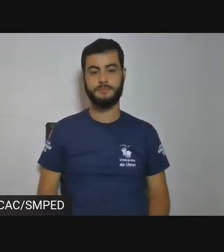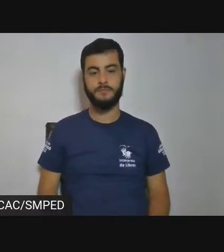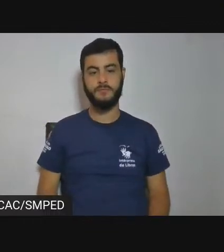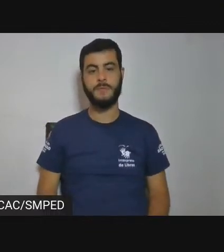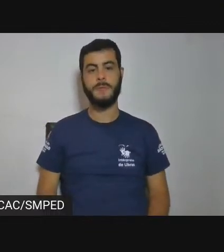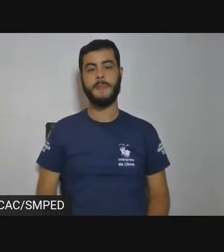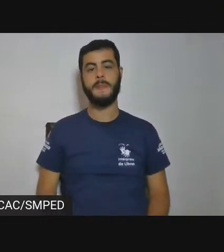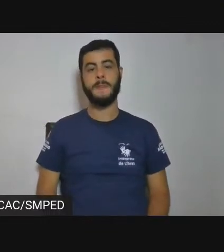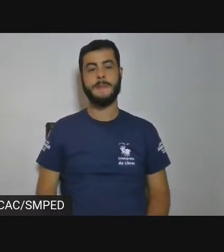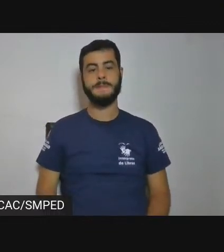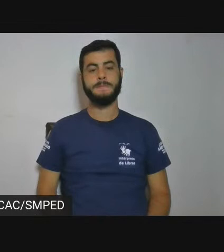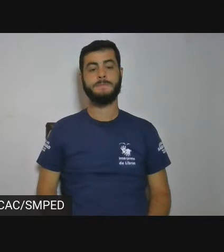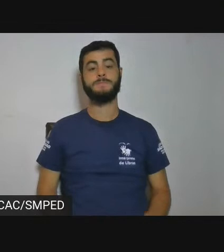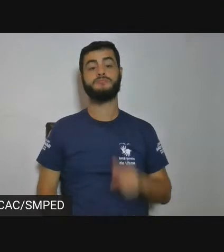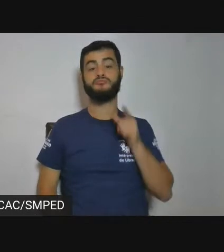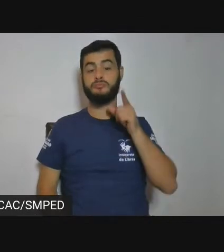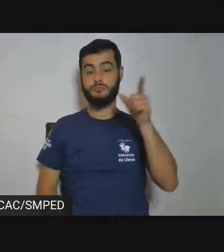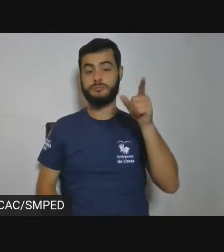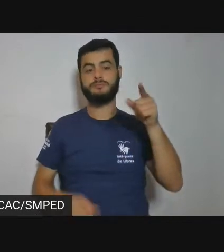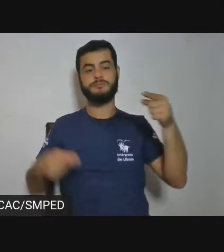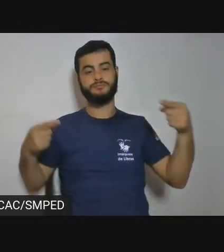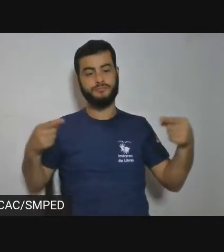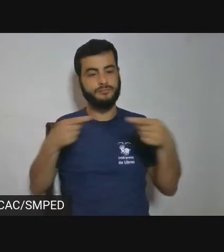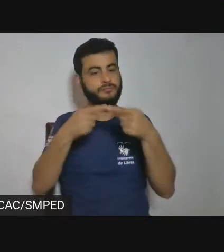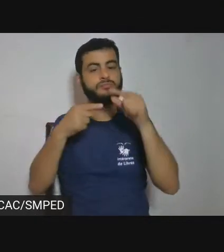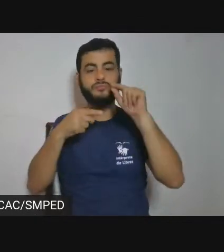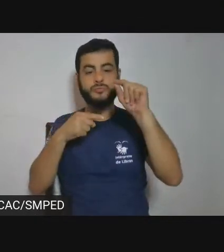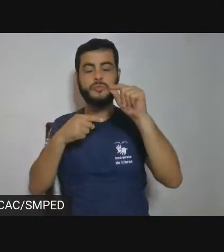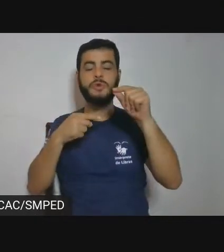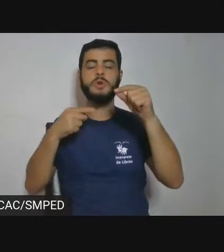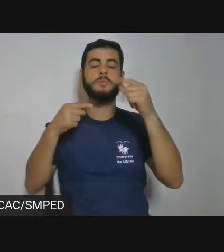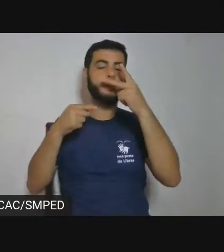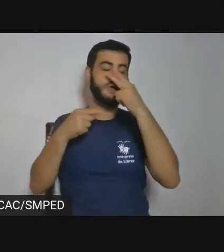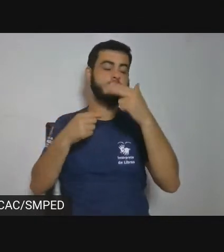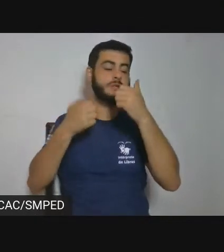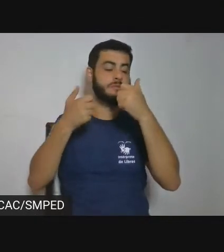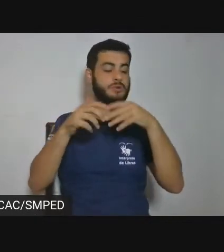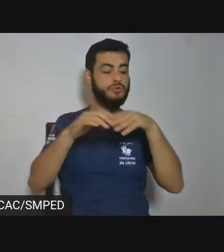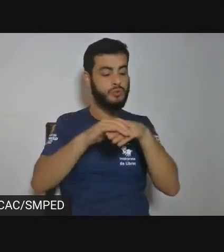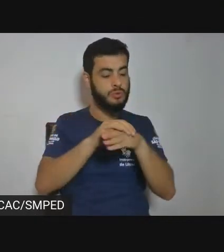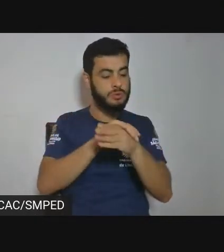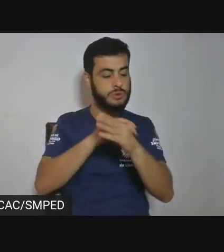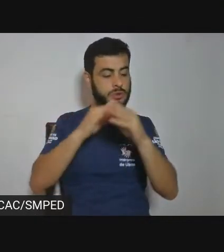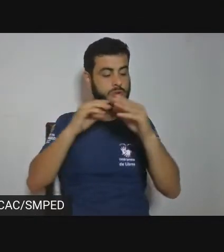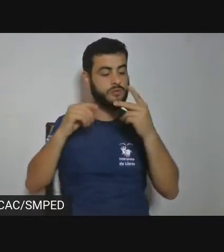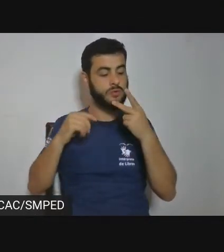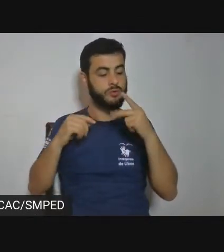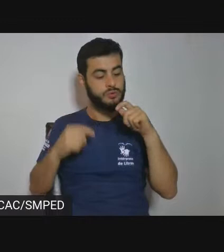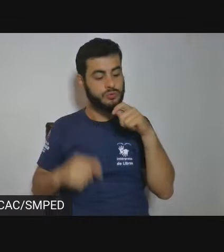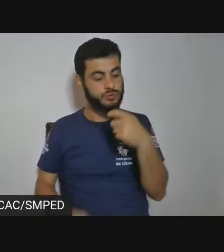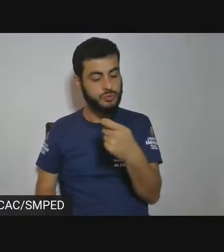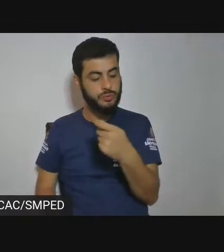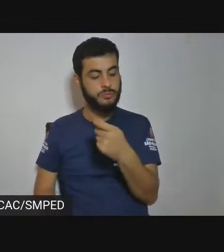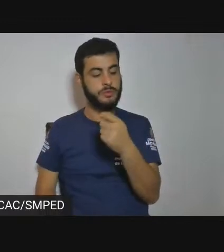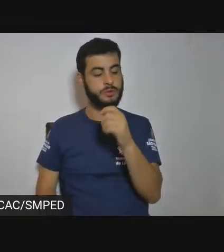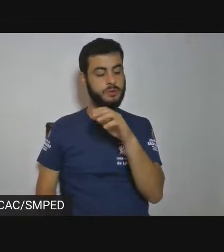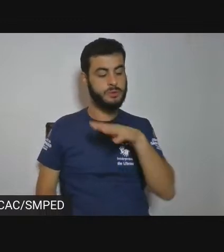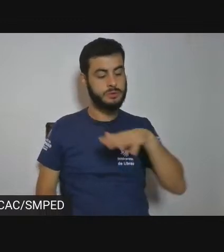esse conceito do local ou do lugar, porque os espaços